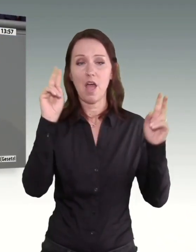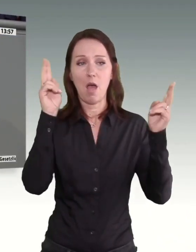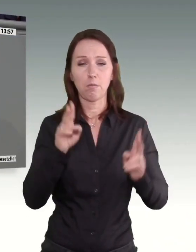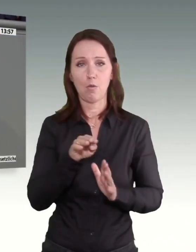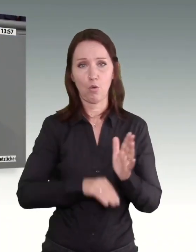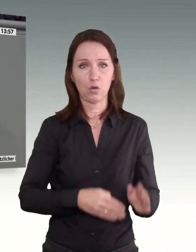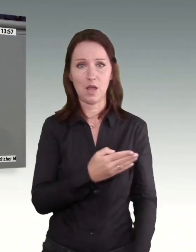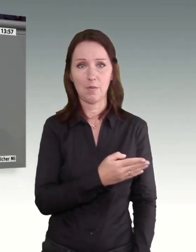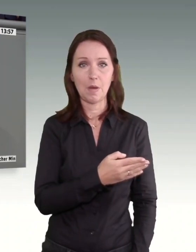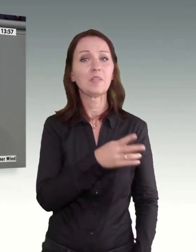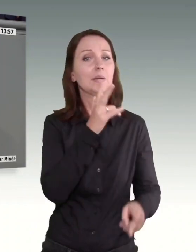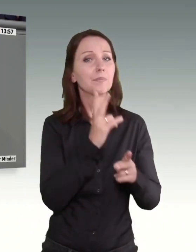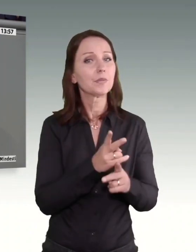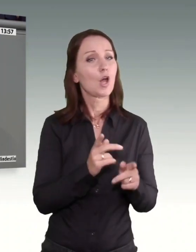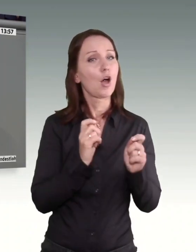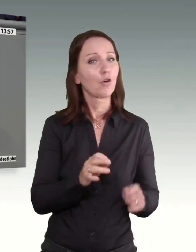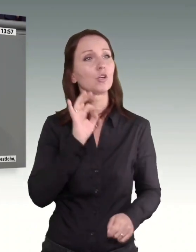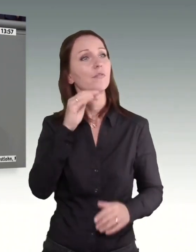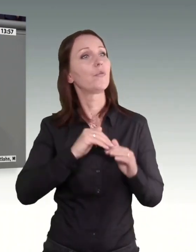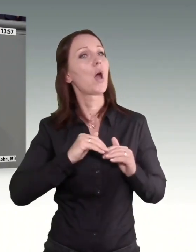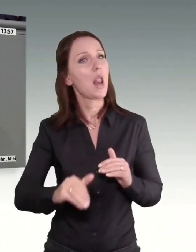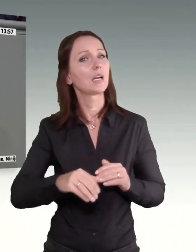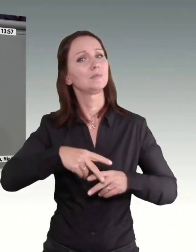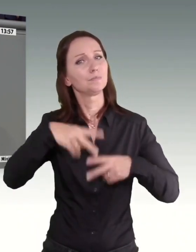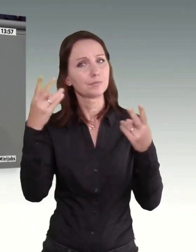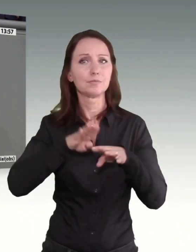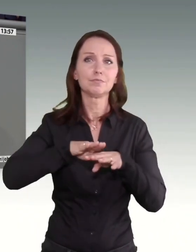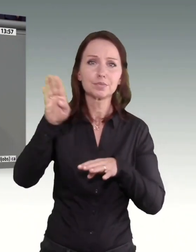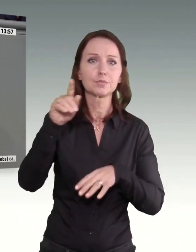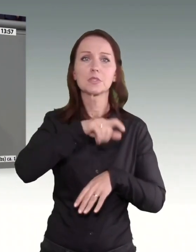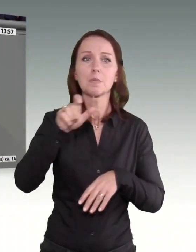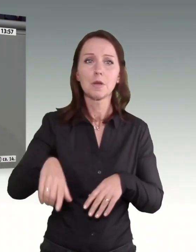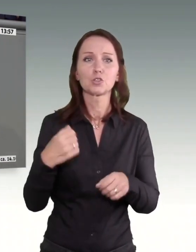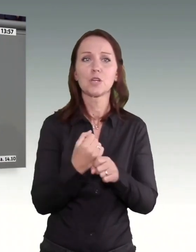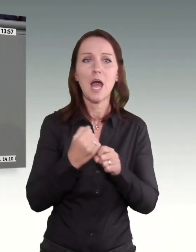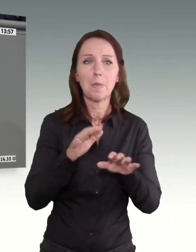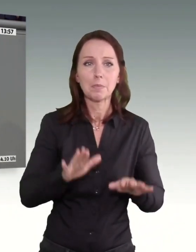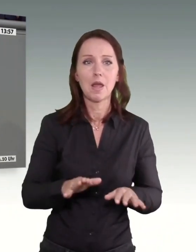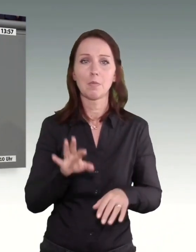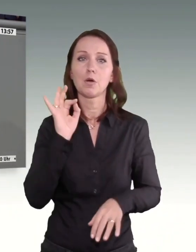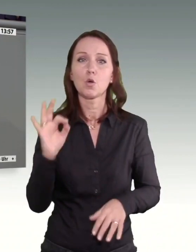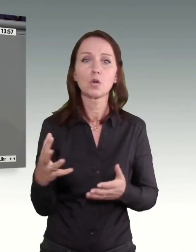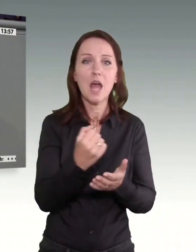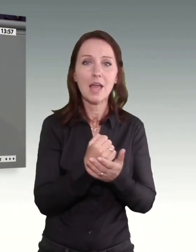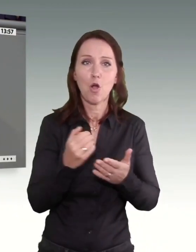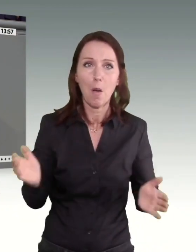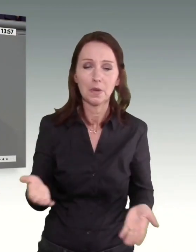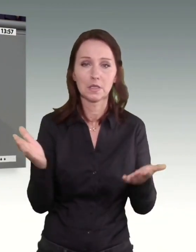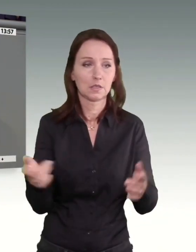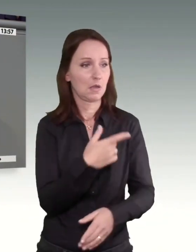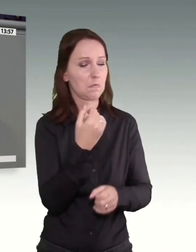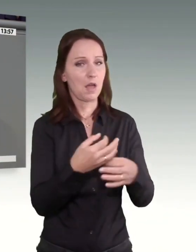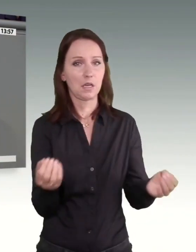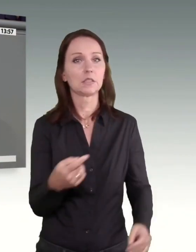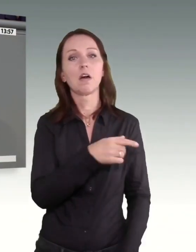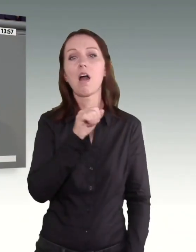machen hier keine Vorschläge, um dieses Land voranzubringen, um die Menschen in Arbeit zu halten, um die Menschen in gutes Einkommen zu führen. Was Sie nur können,